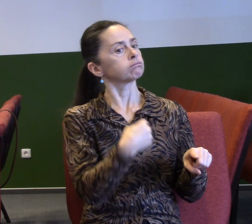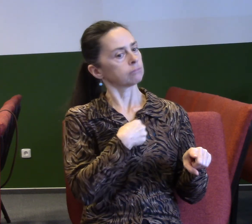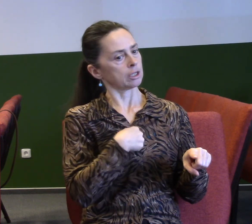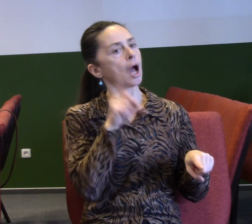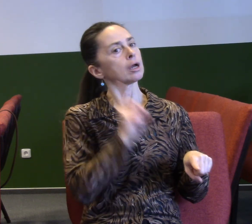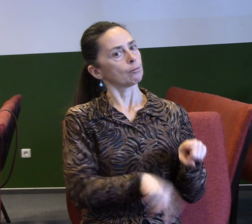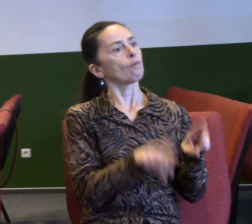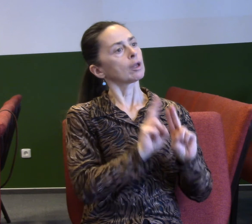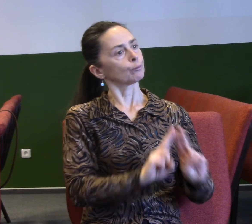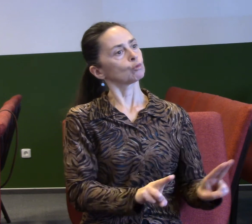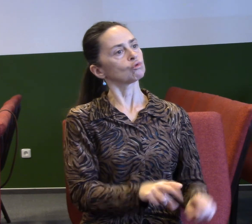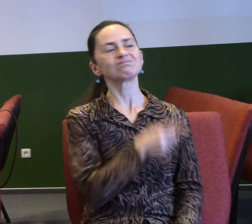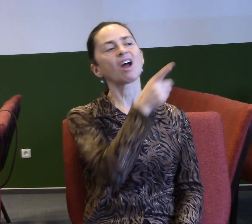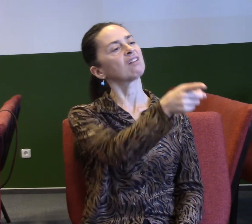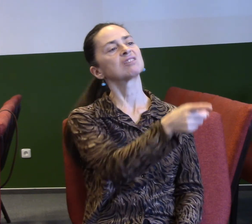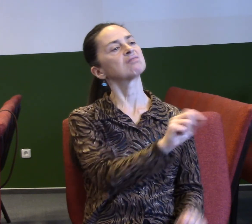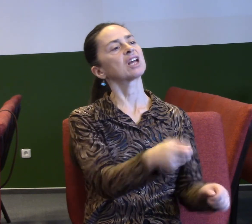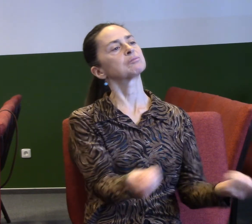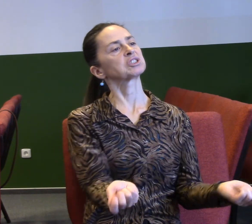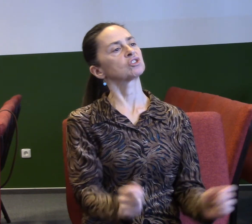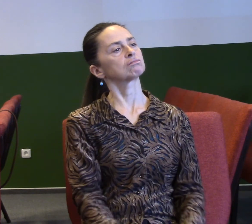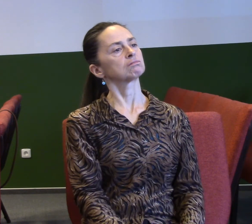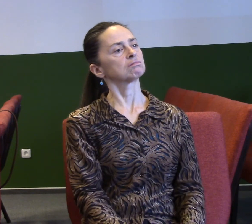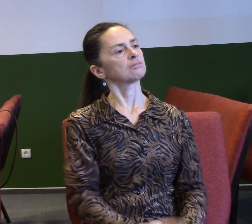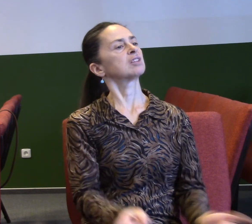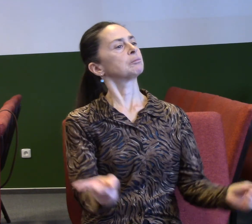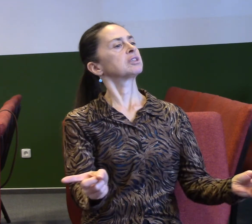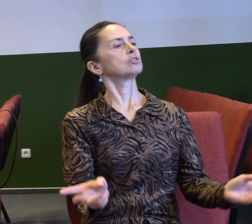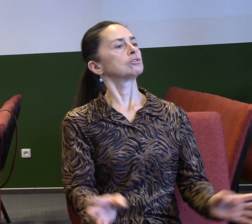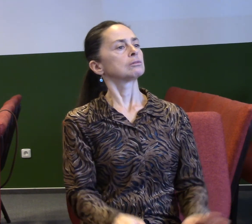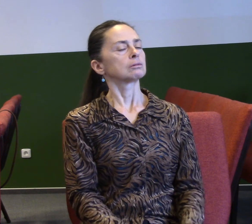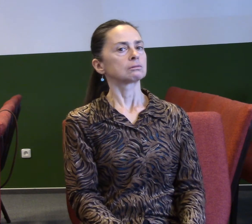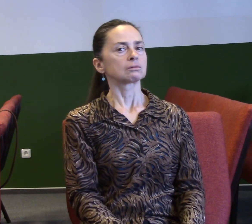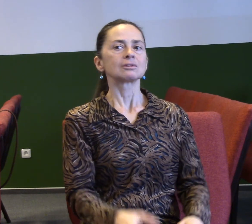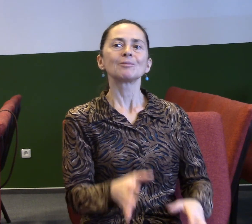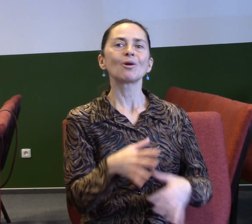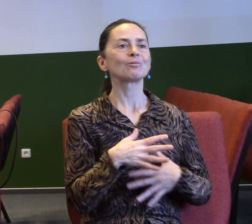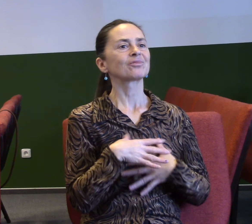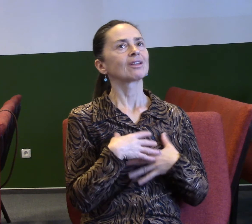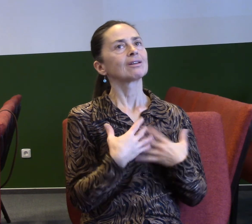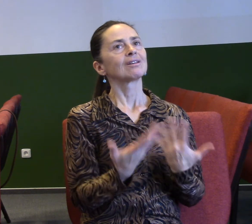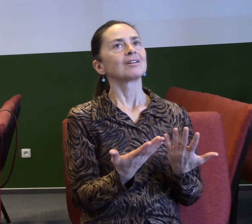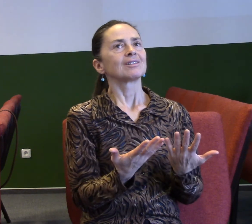Je to proto, že jsme někdy málo slitovní, nelosrdní, někdy nejsme velkorysí a